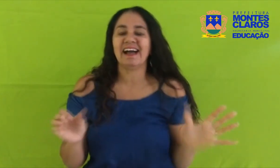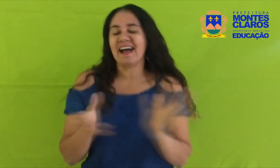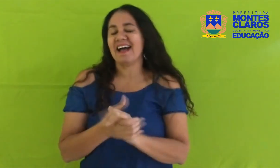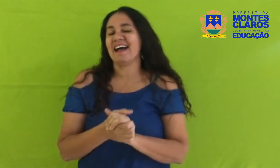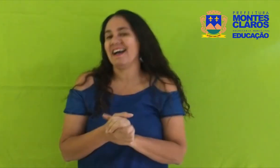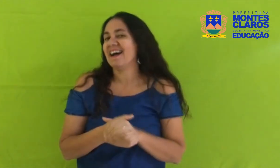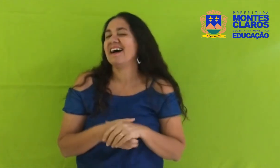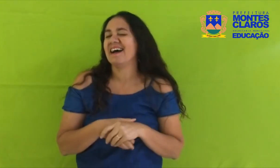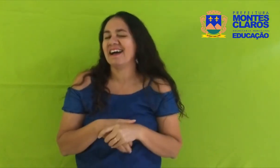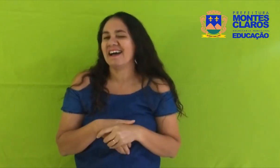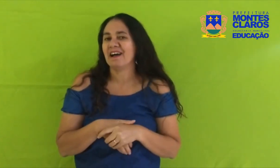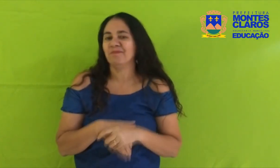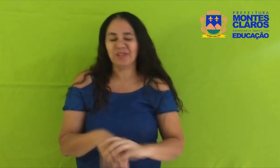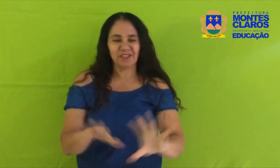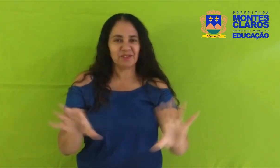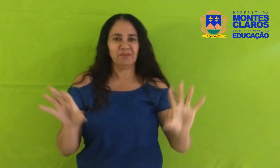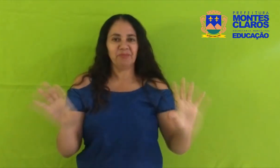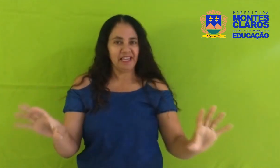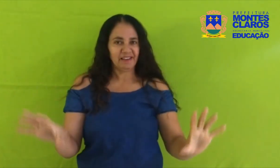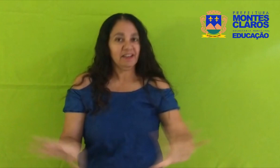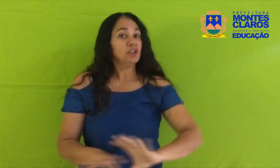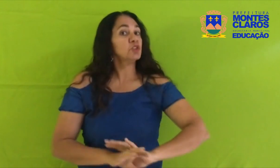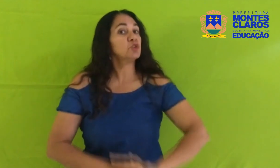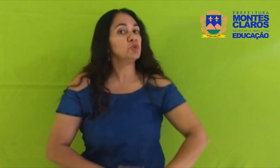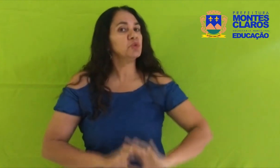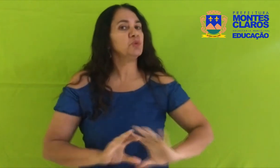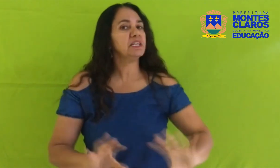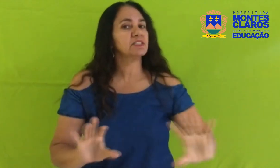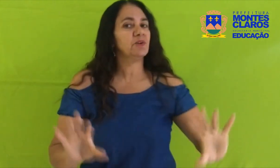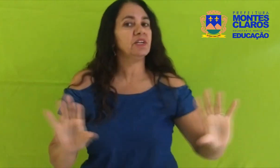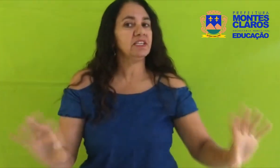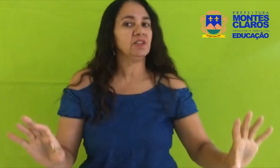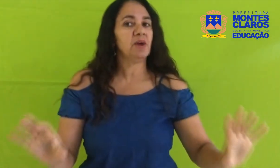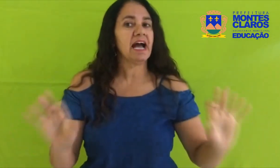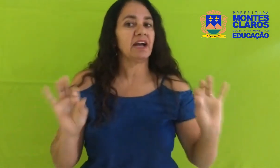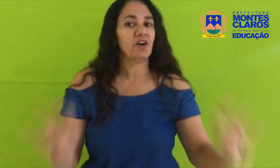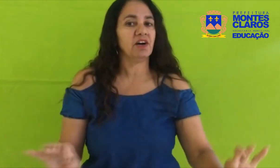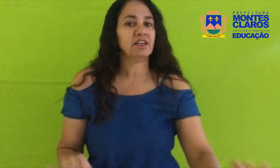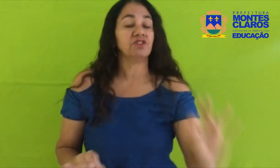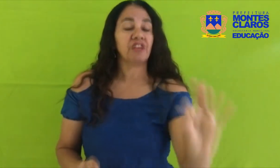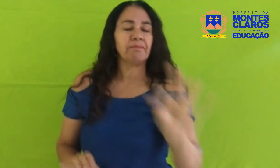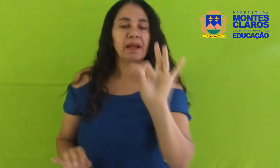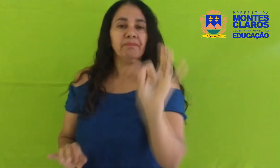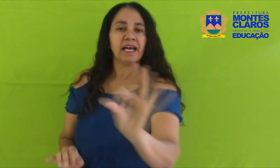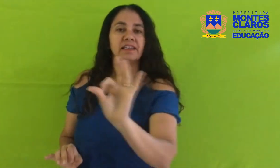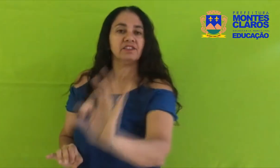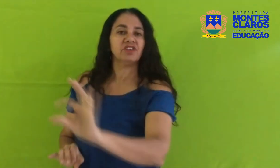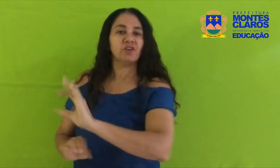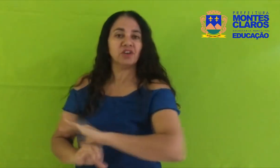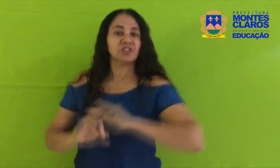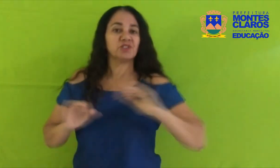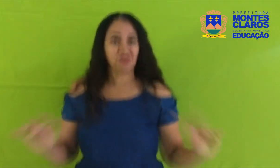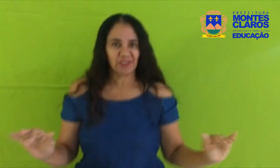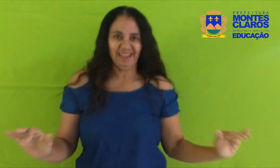Aham, muito bem Tudo escolhido Agora já para a máquina de costura